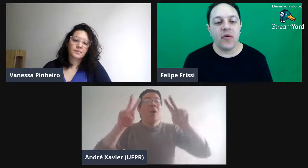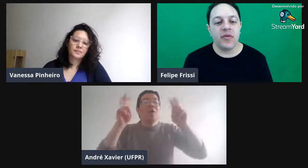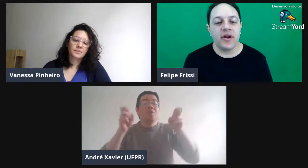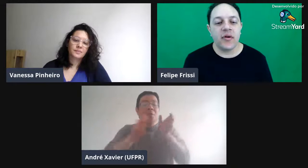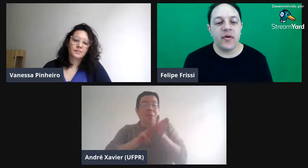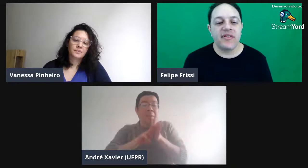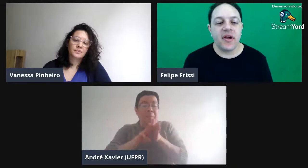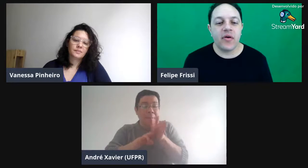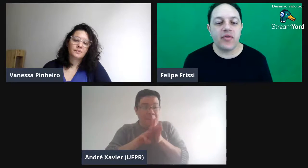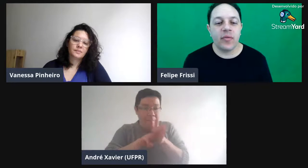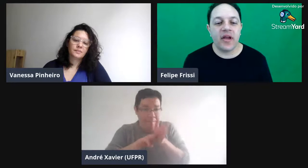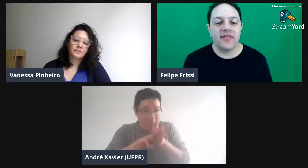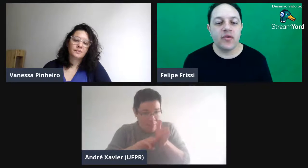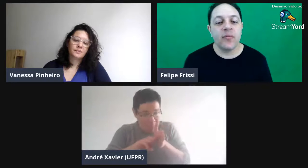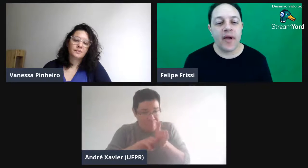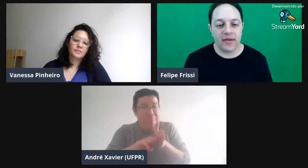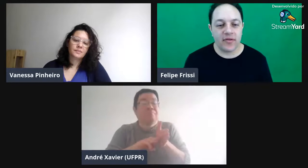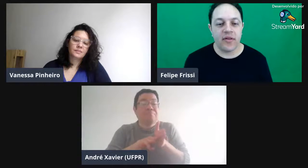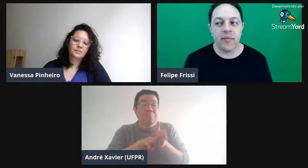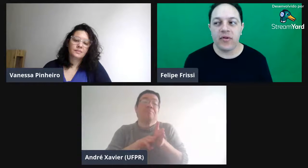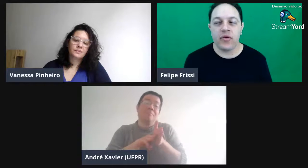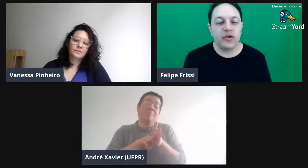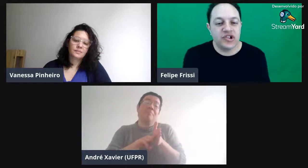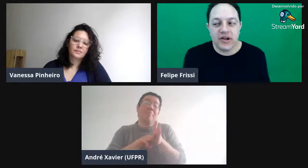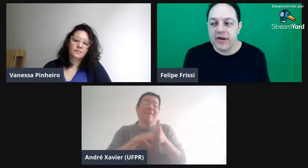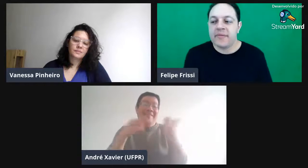Outra coisa é sobre a questão do MET, da metodologia, né?